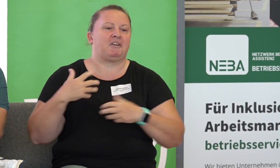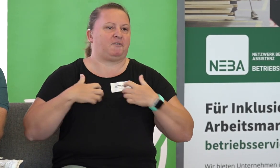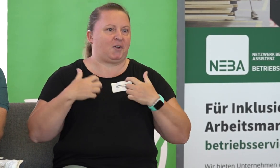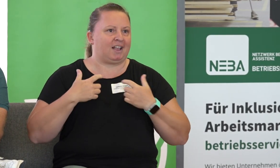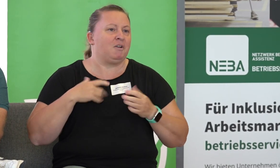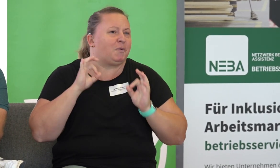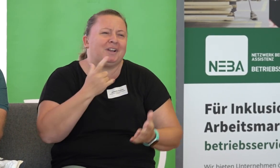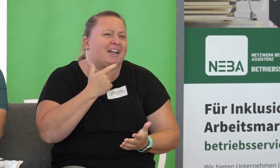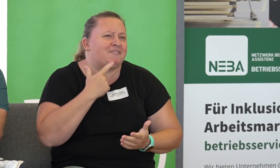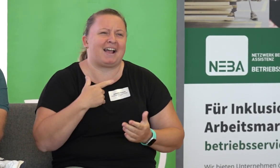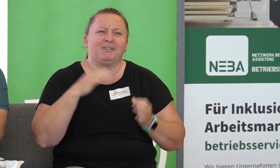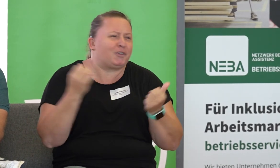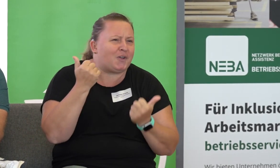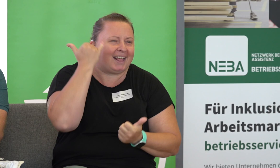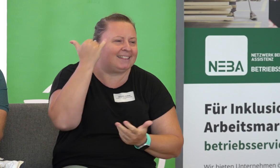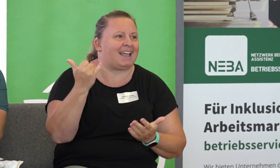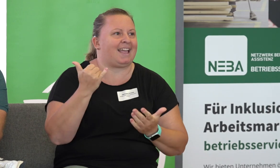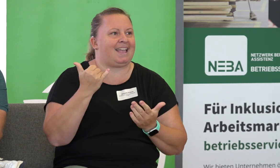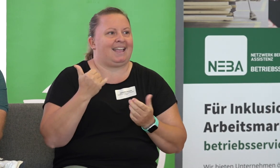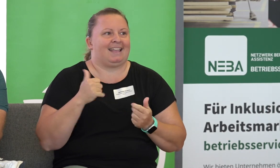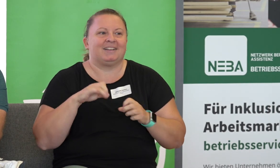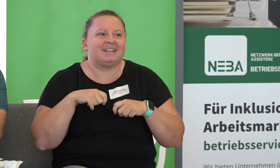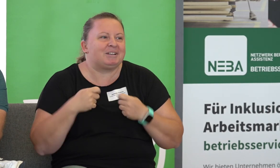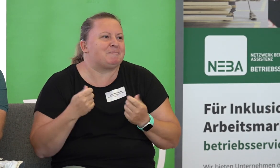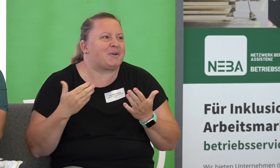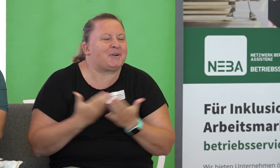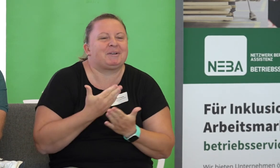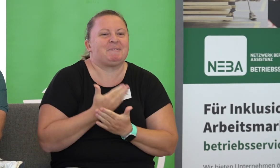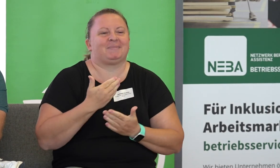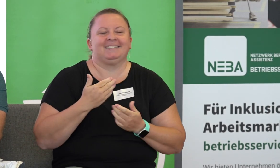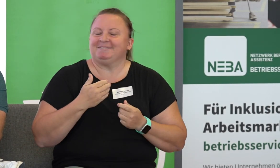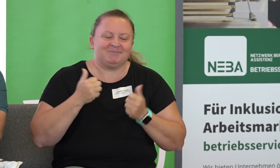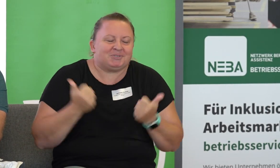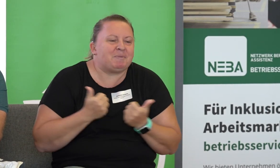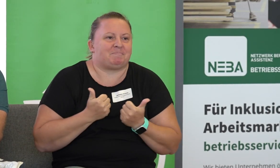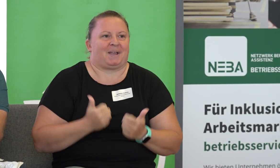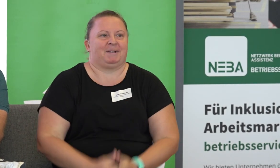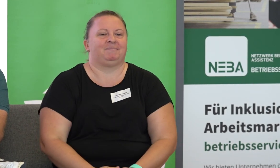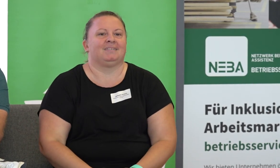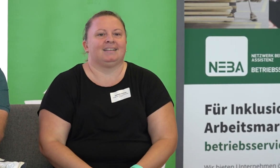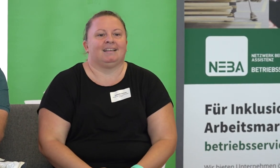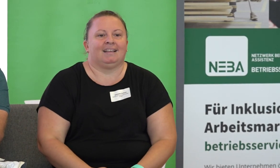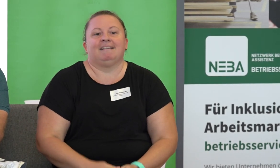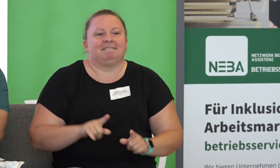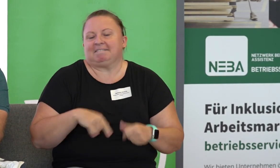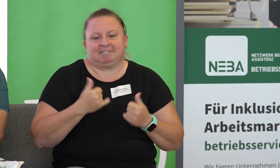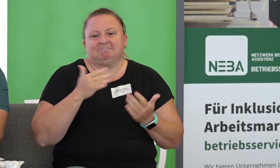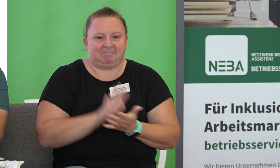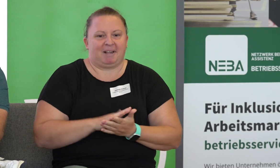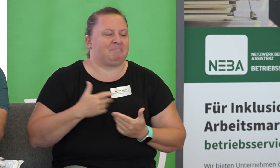das ist super, was du machst, das gefällt so gut. Und dann habe ich gemerkt, ah, das tut mir unglaublich gut. Und dann, ja, bis jetzt kann